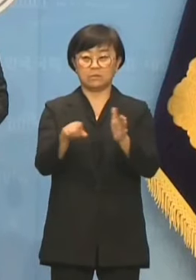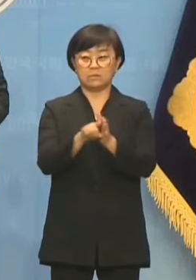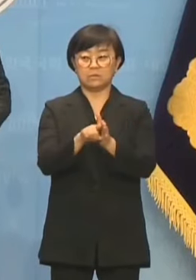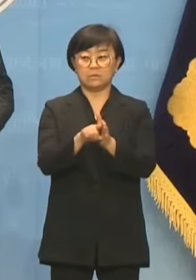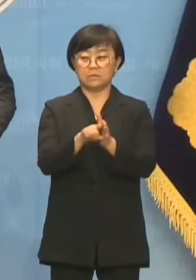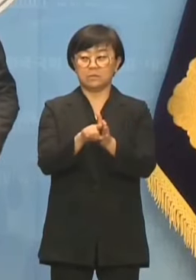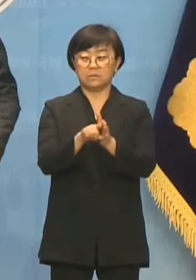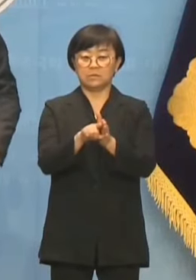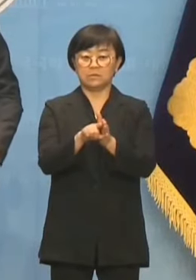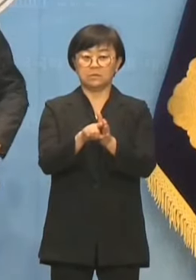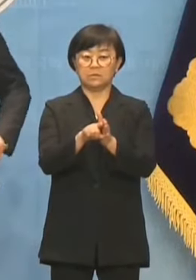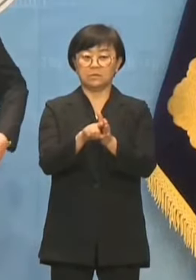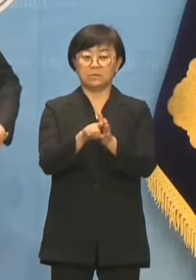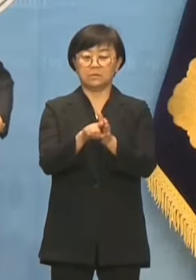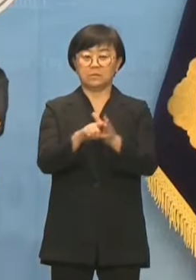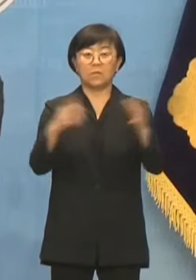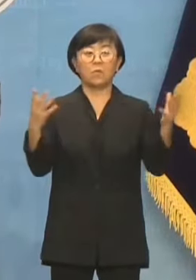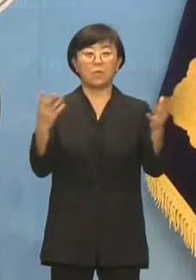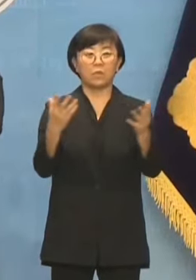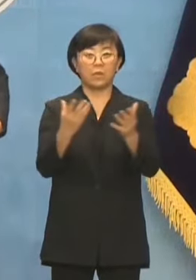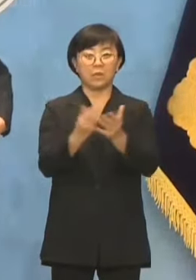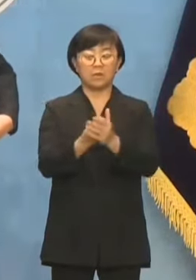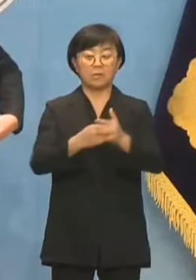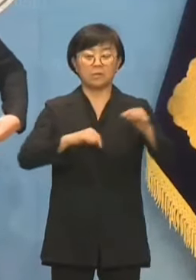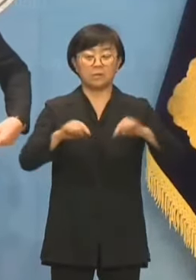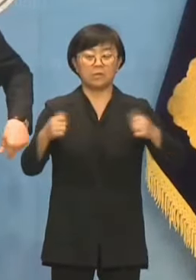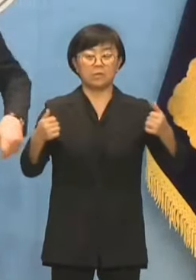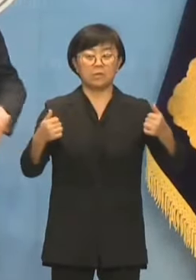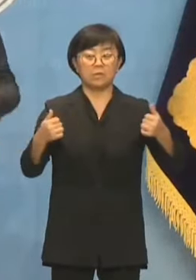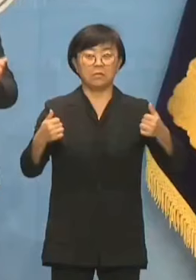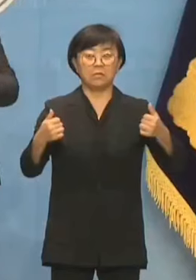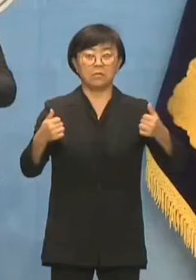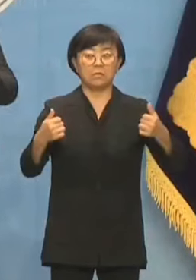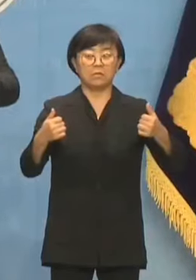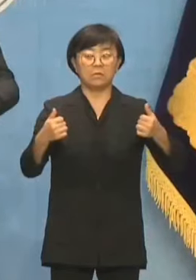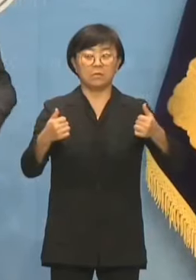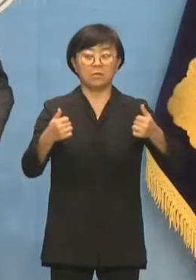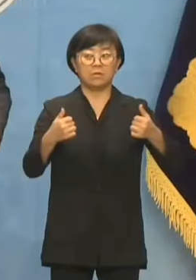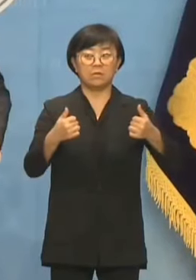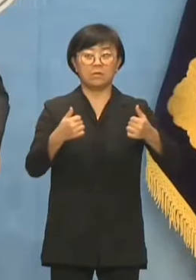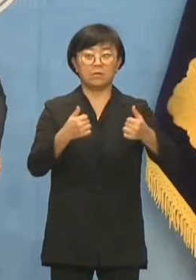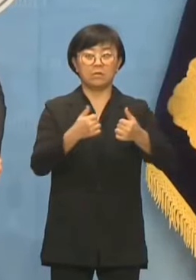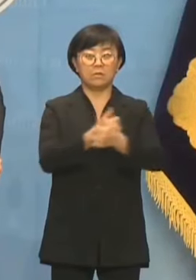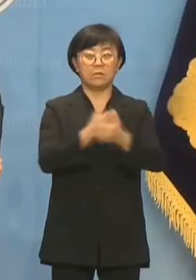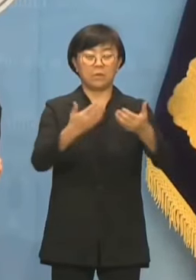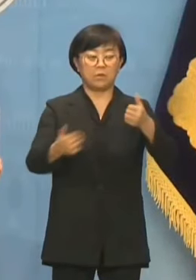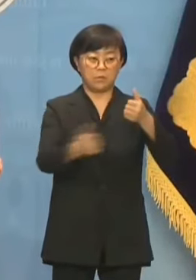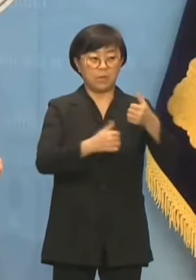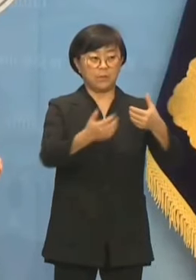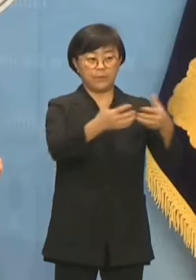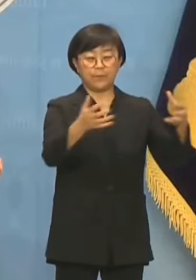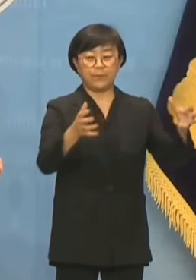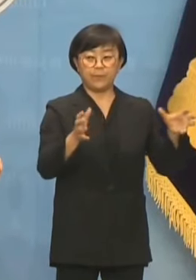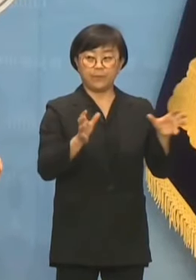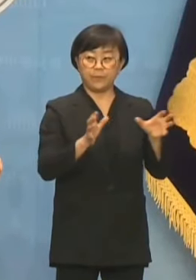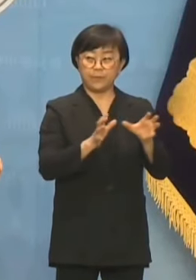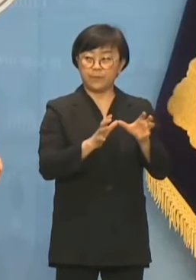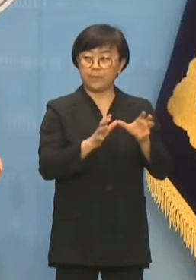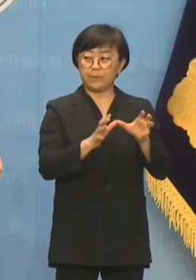것은 완전히 정권을 받고 위원회에 대해서는